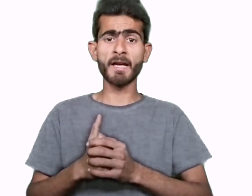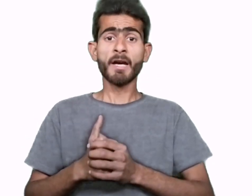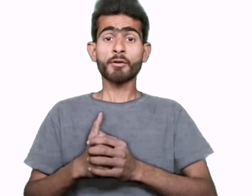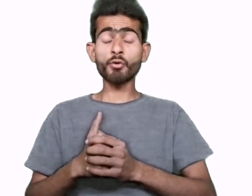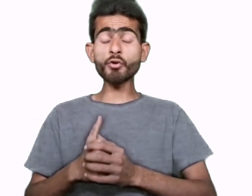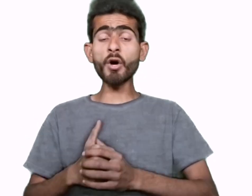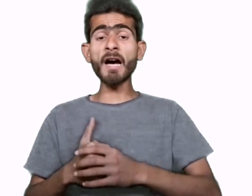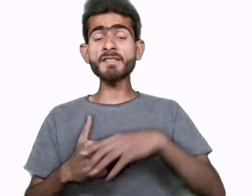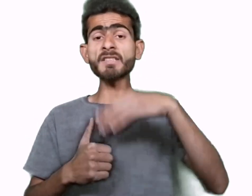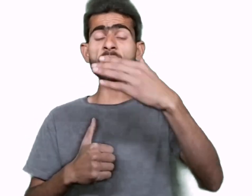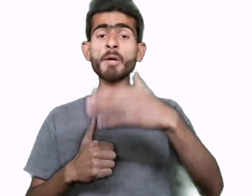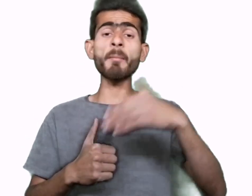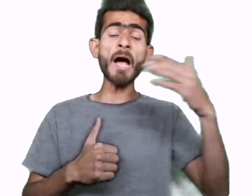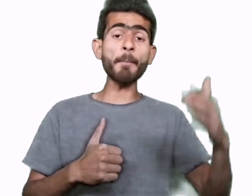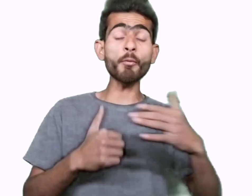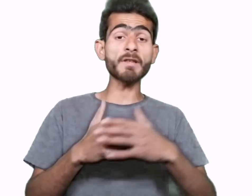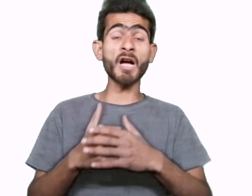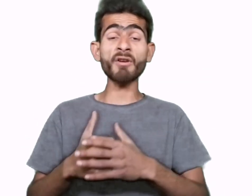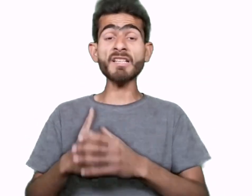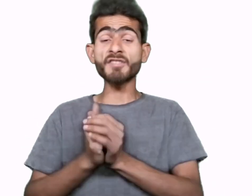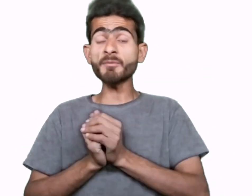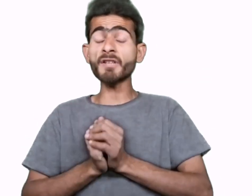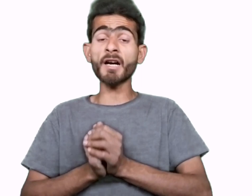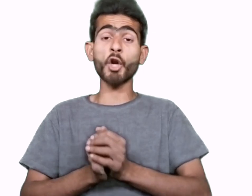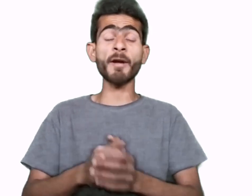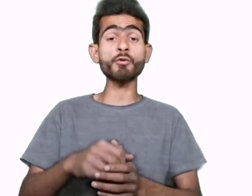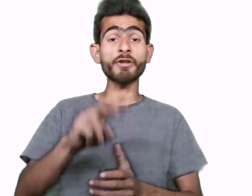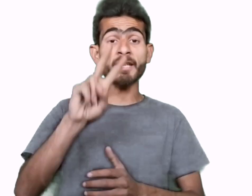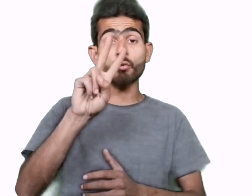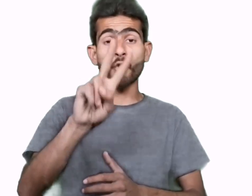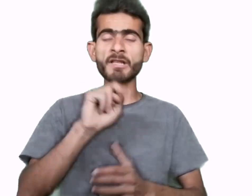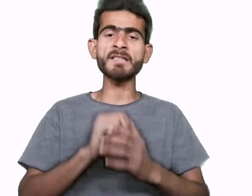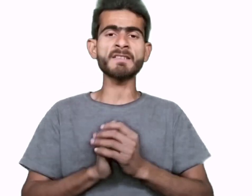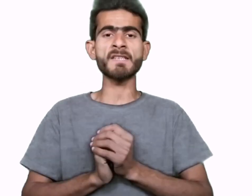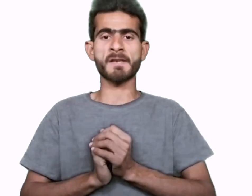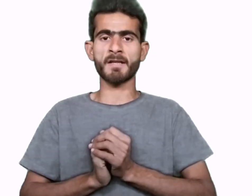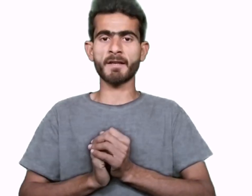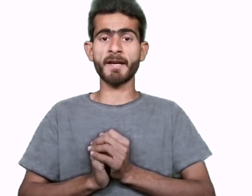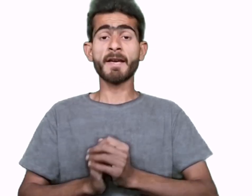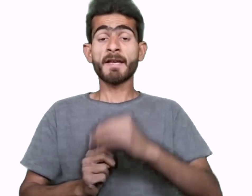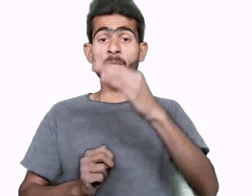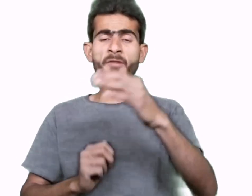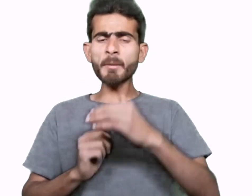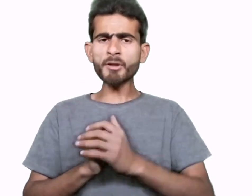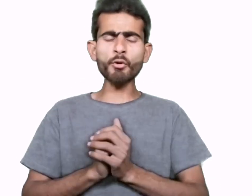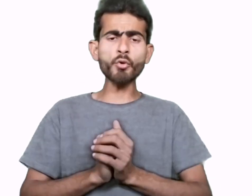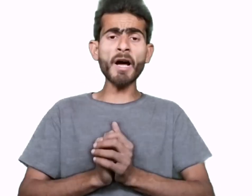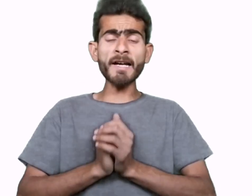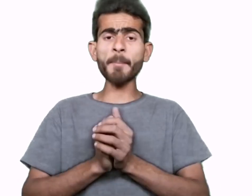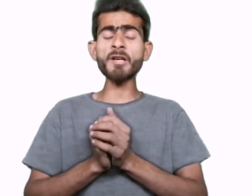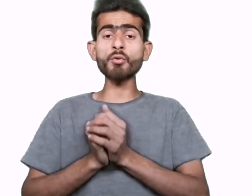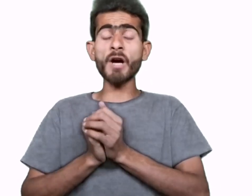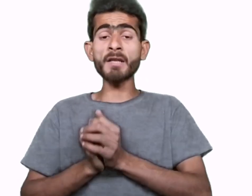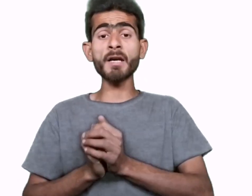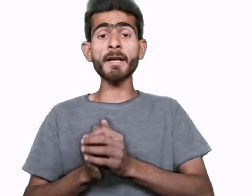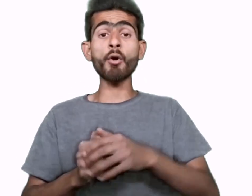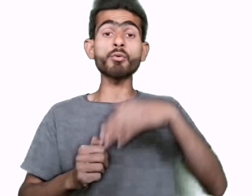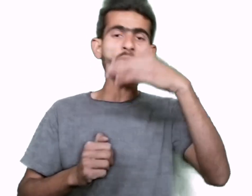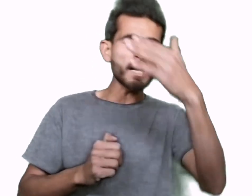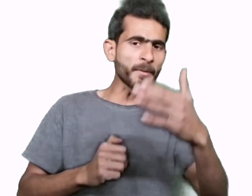تو دوستو آج کی اس ویڈیو میں میں آپ کو بتاؤں گا کہ سمز کا کاروبار جو ہوتے ہیں یہ دو طریقے سے کی جاتا ہے نمبر ون میں دوستو اگر آپ ایک دکان دار ہیں اور دکان